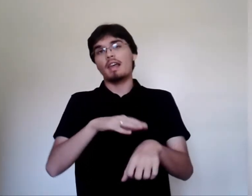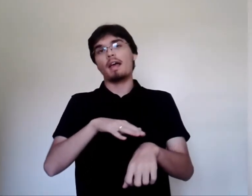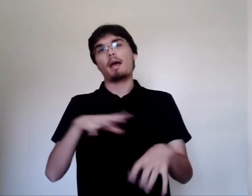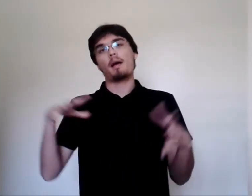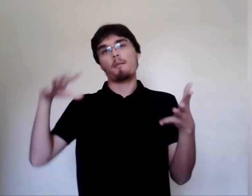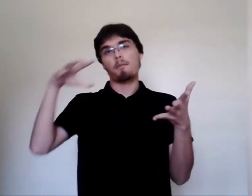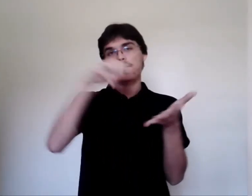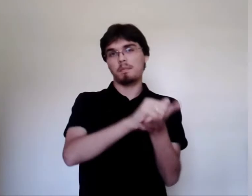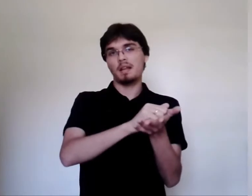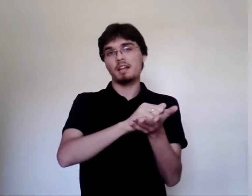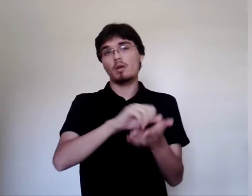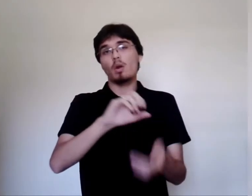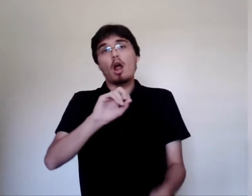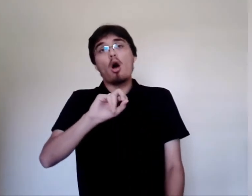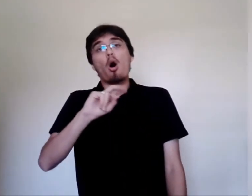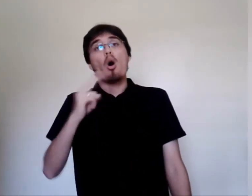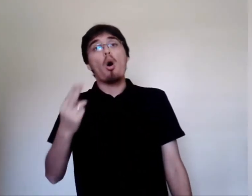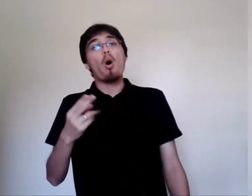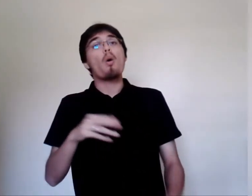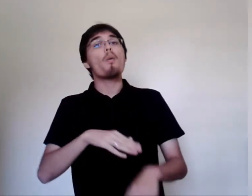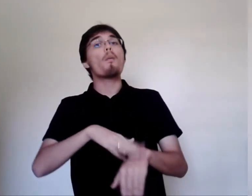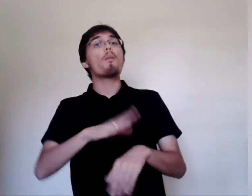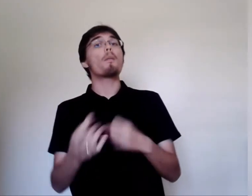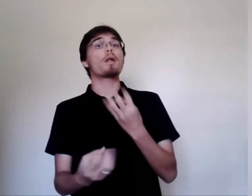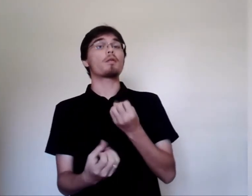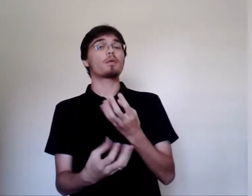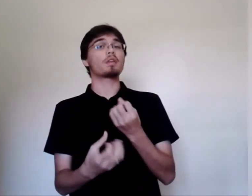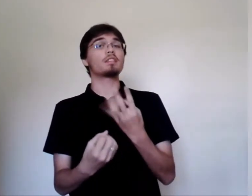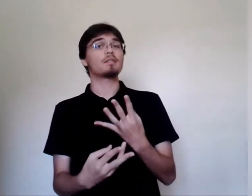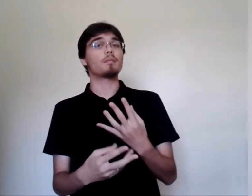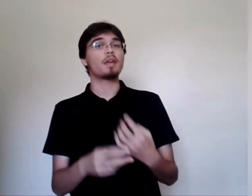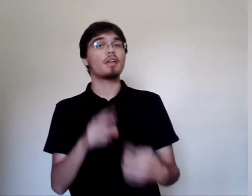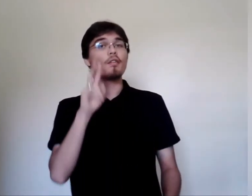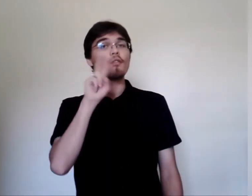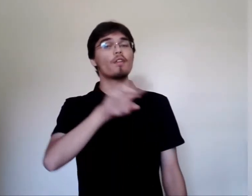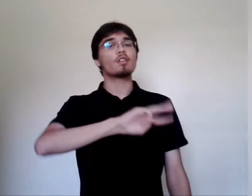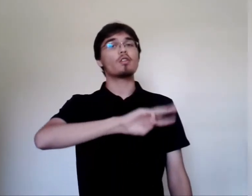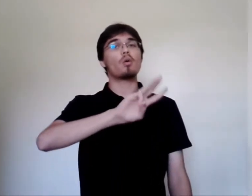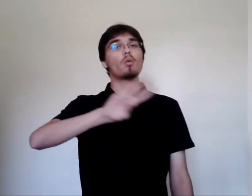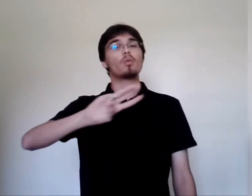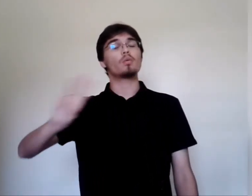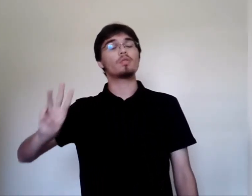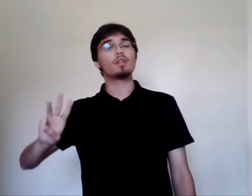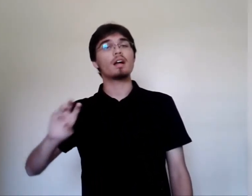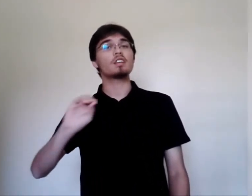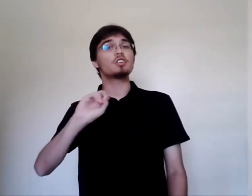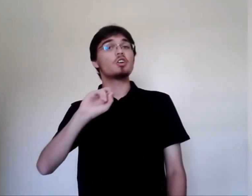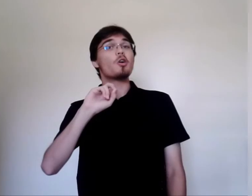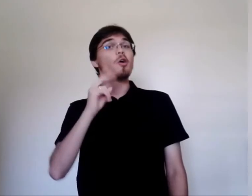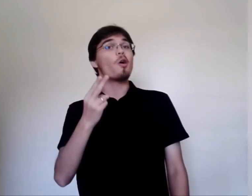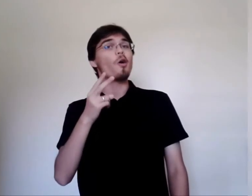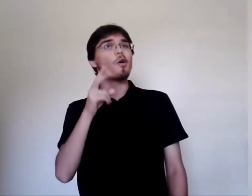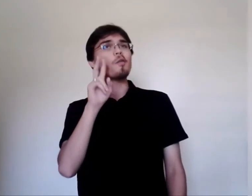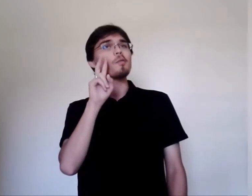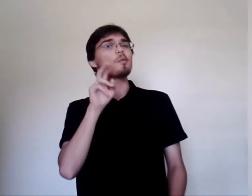maiores informações, acompanhe o site do evento disponibilizado no link ou pelo evento do Facebook.